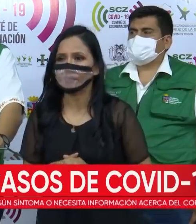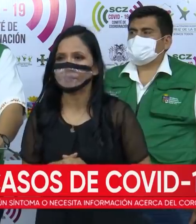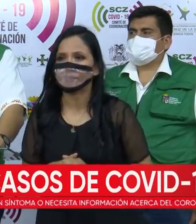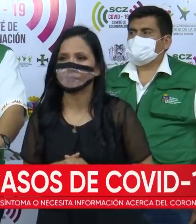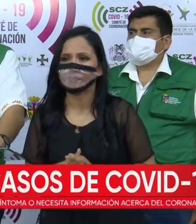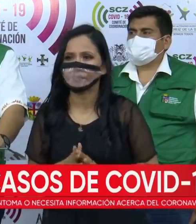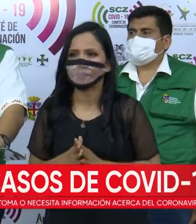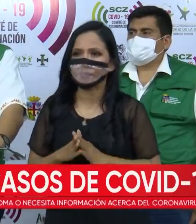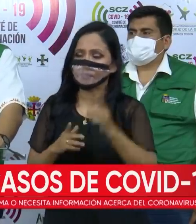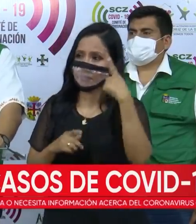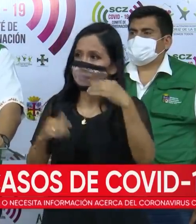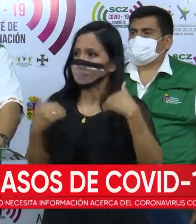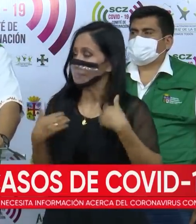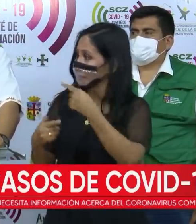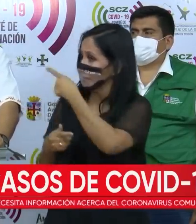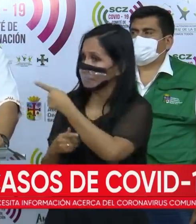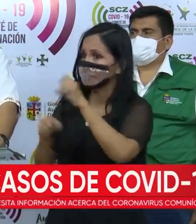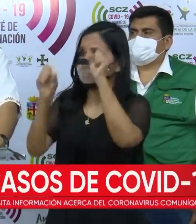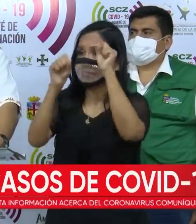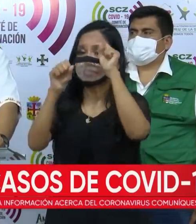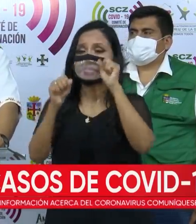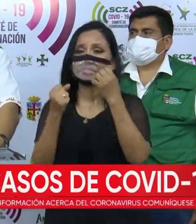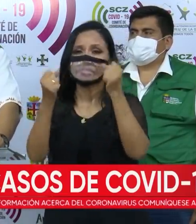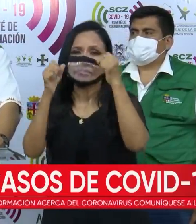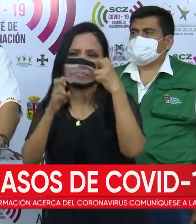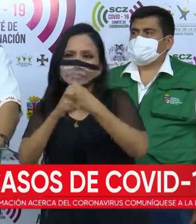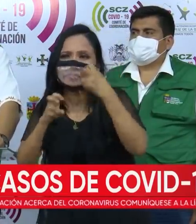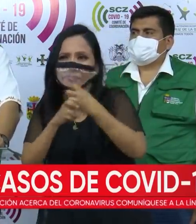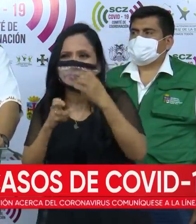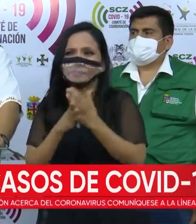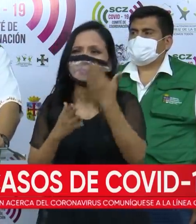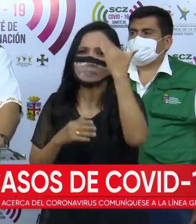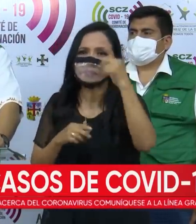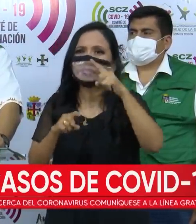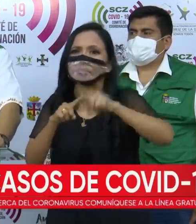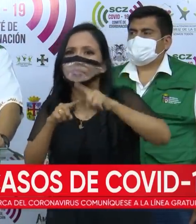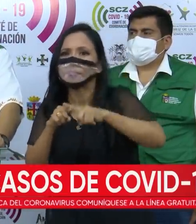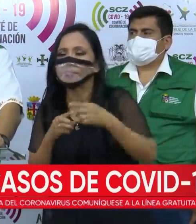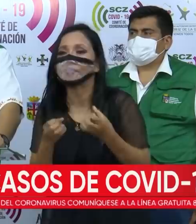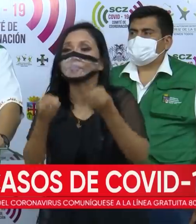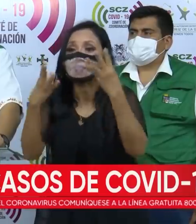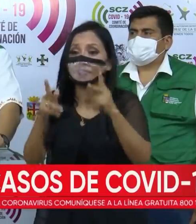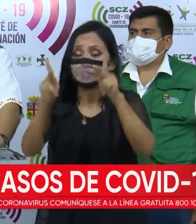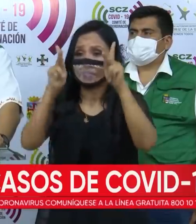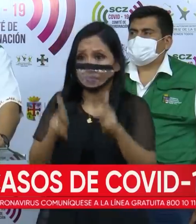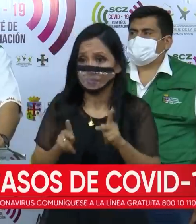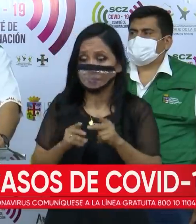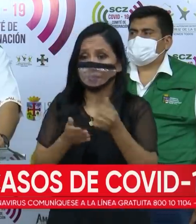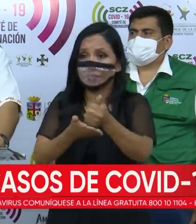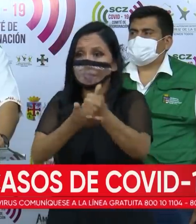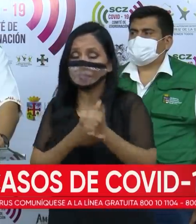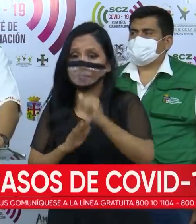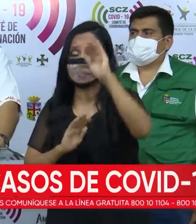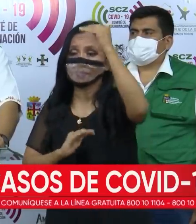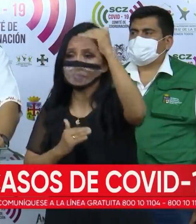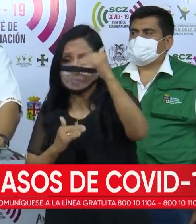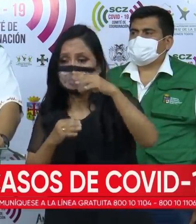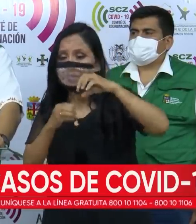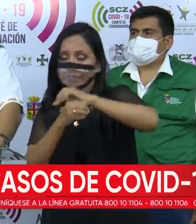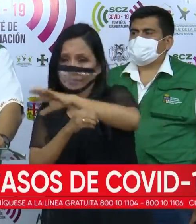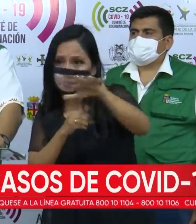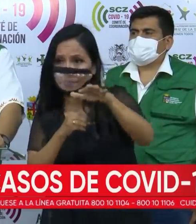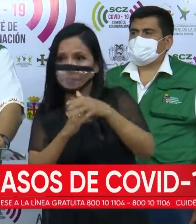Para que tengamos esta situación es muy compleja porque va a depender de la capacidad en que la población nos ayude a disminuir el